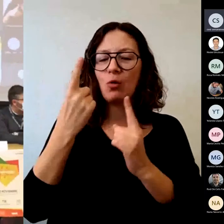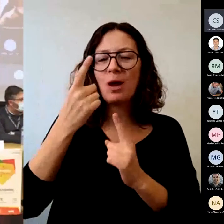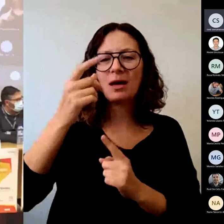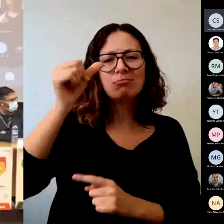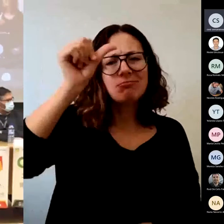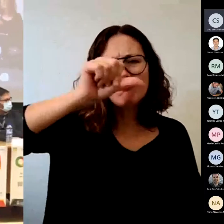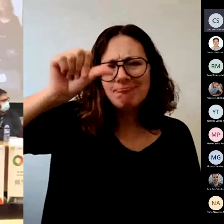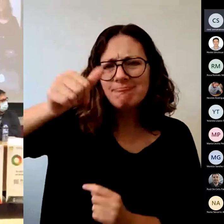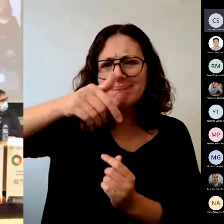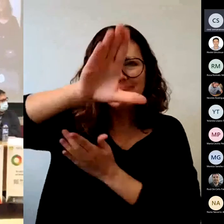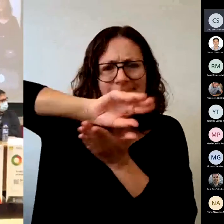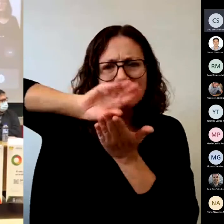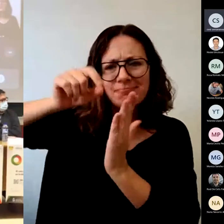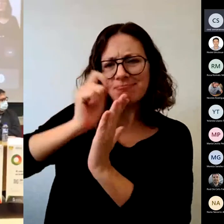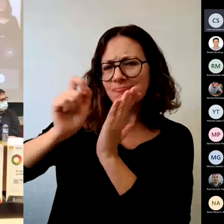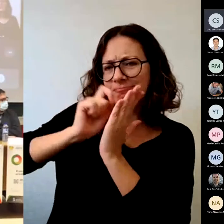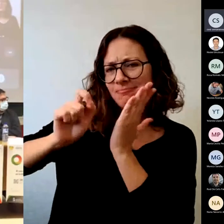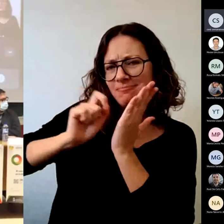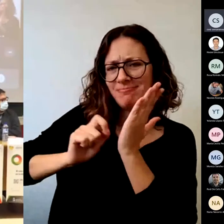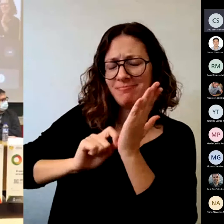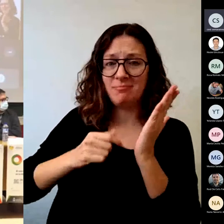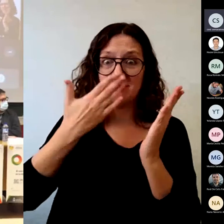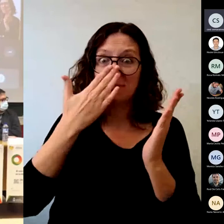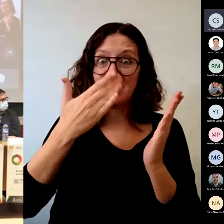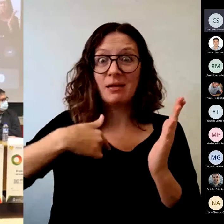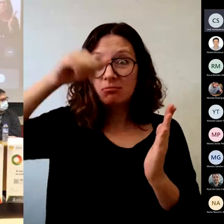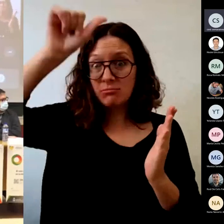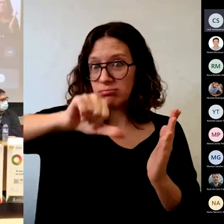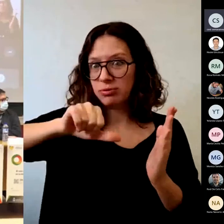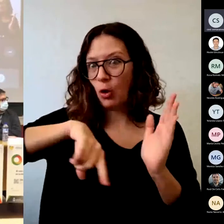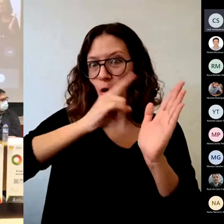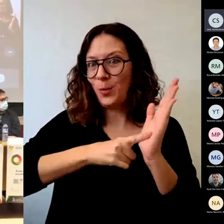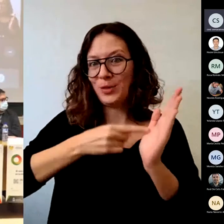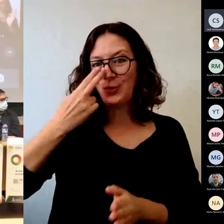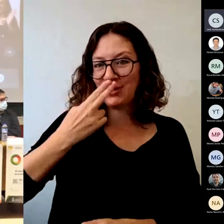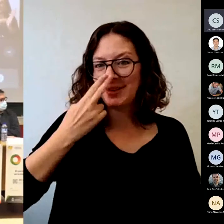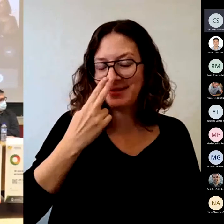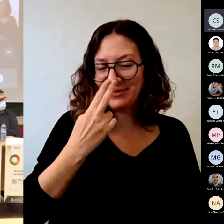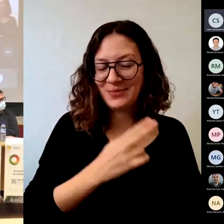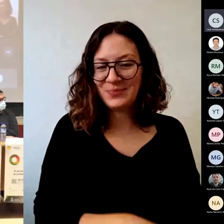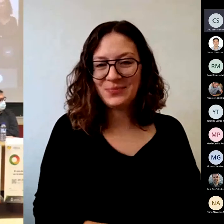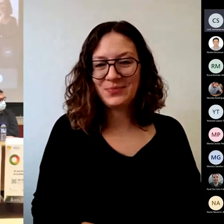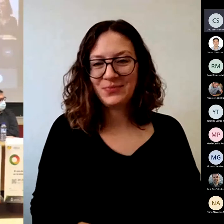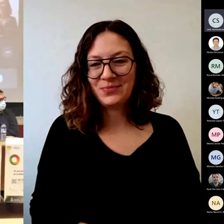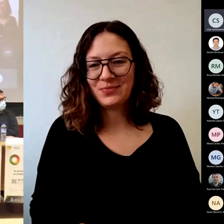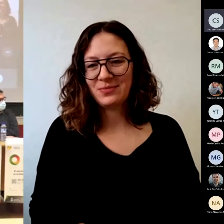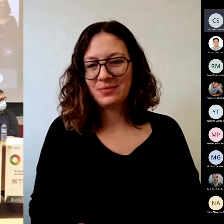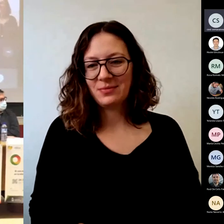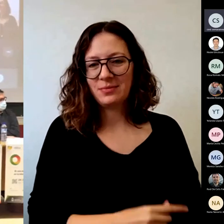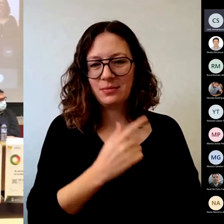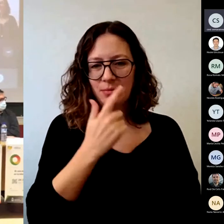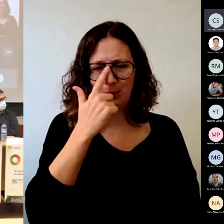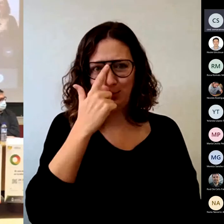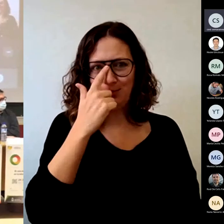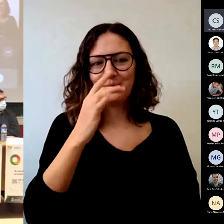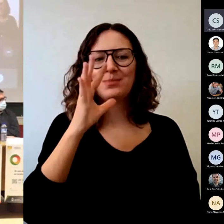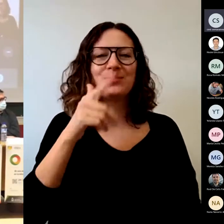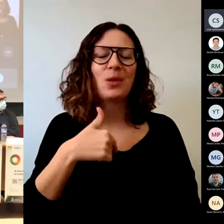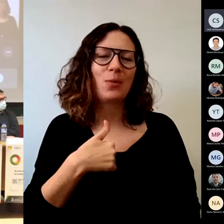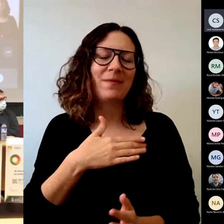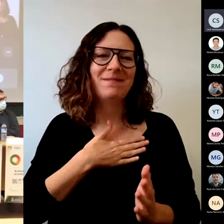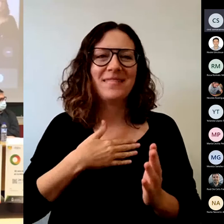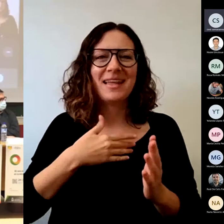interesantes que ha sido prácticamente todo lo que habéis dicho. Así que, bueno, nos vamos a quedar con algunos puntos certes como es,